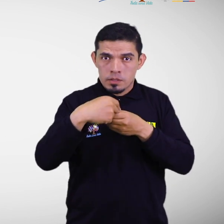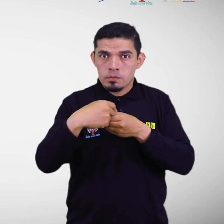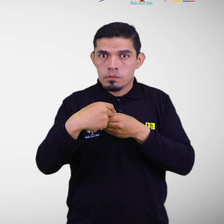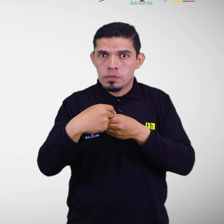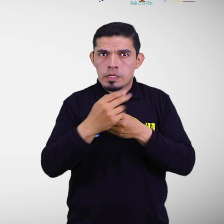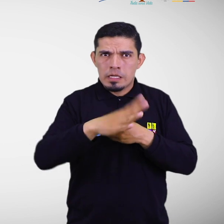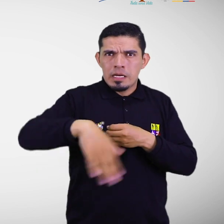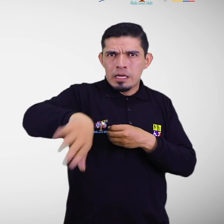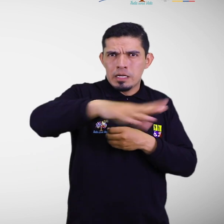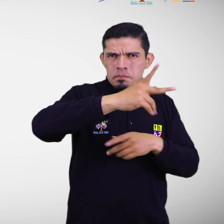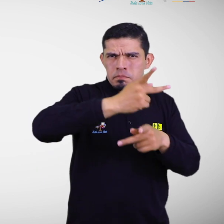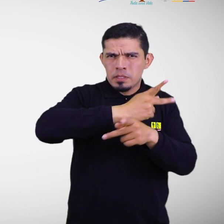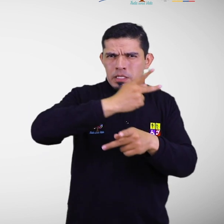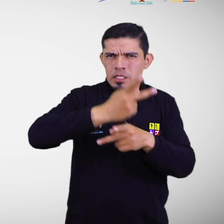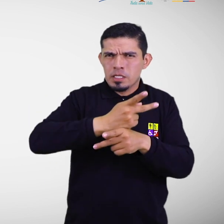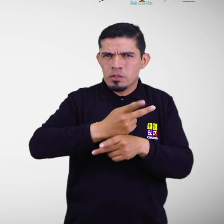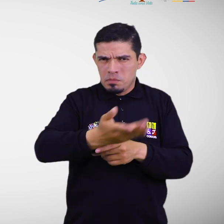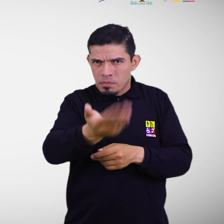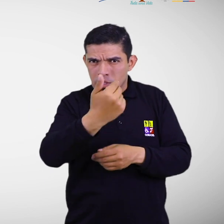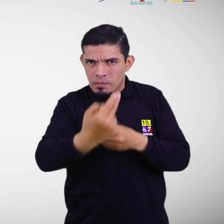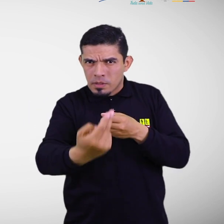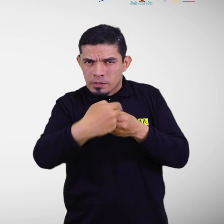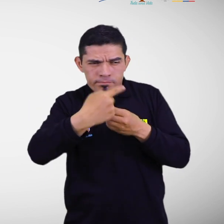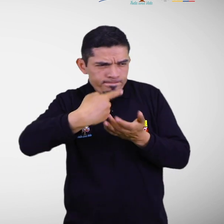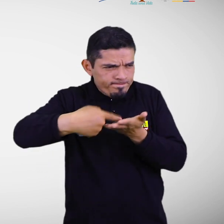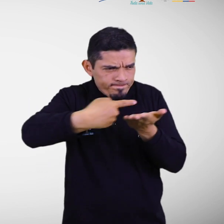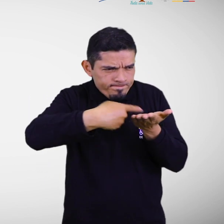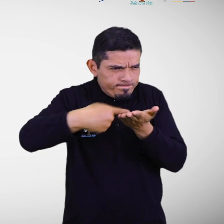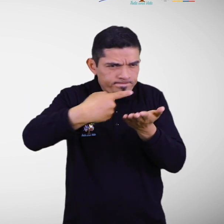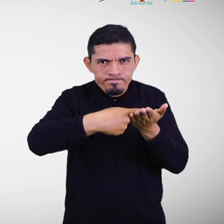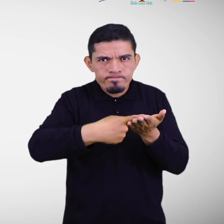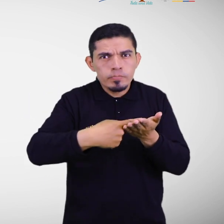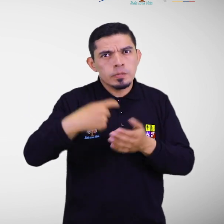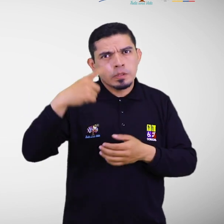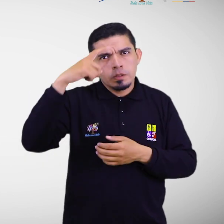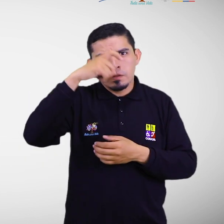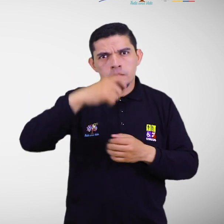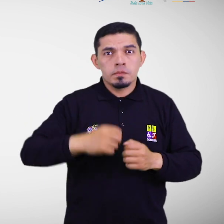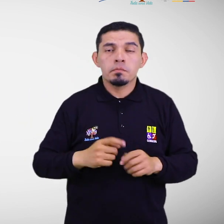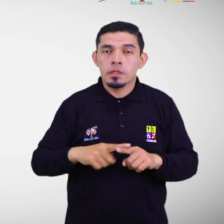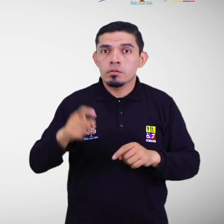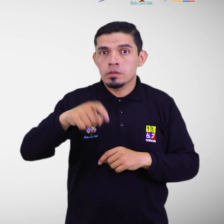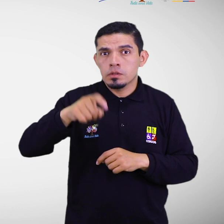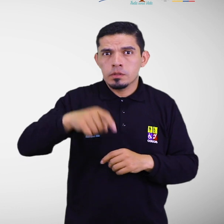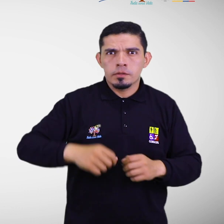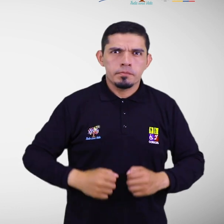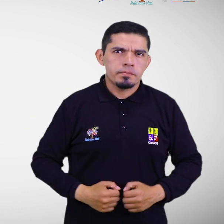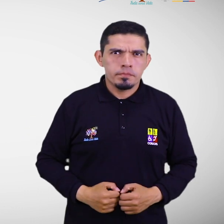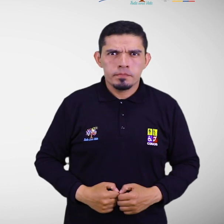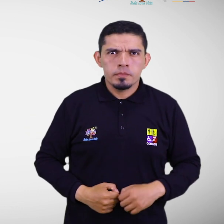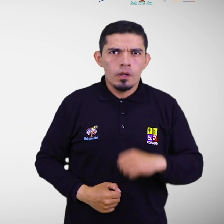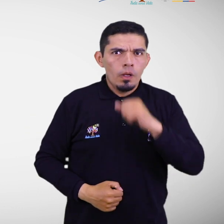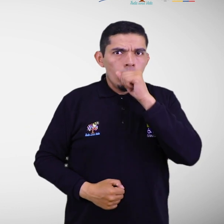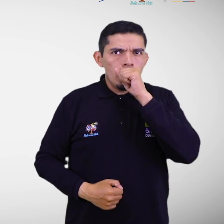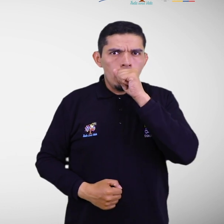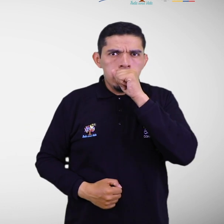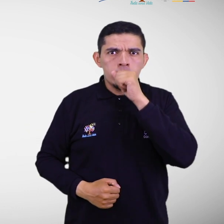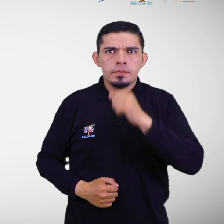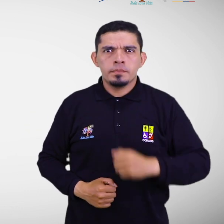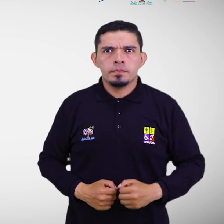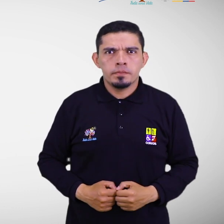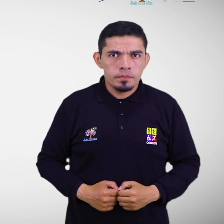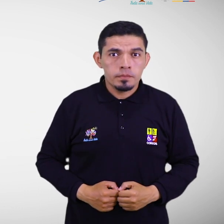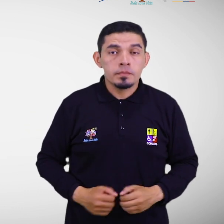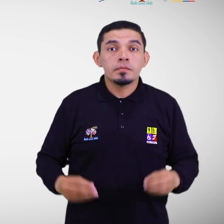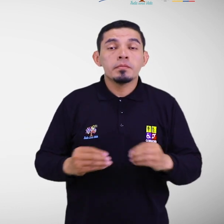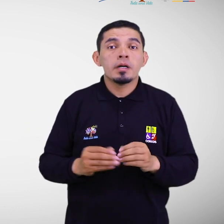de riesgo en la planificación y desarrollo de los sistemas de alerta temprana inclusivos. SAT. De manera que se preparen